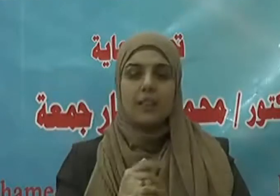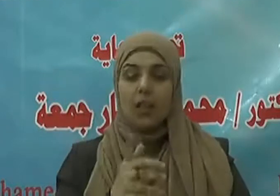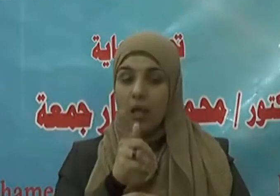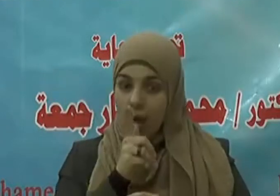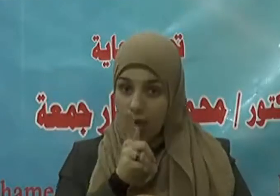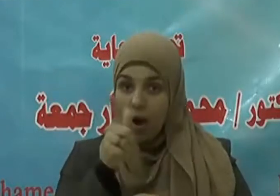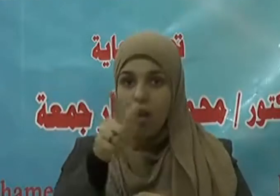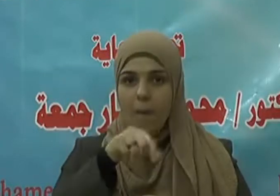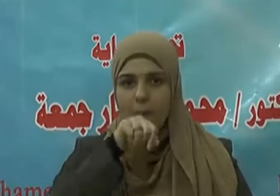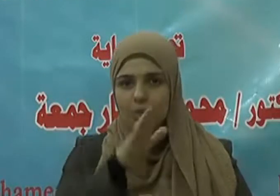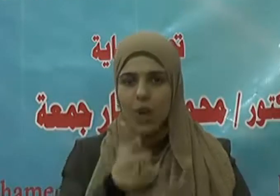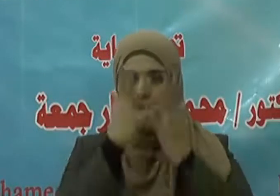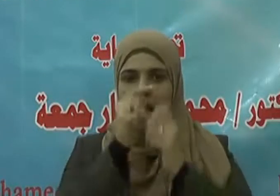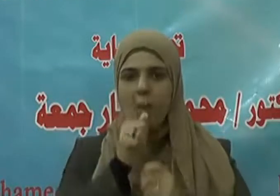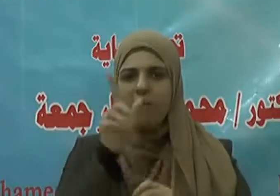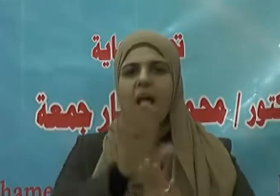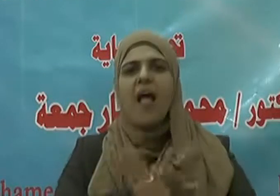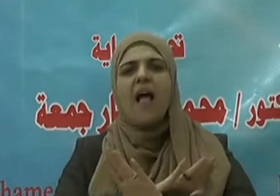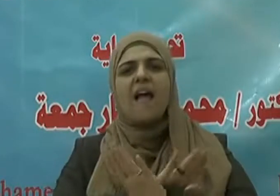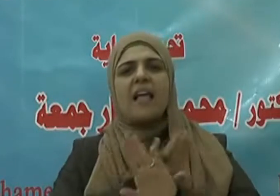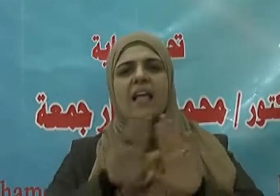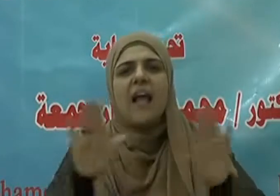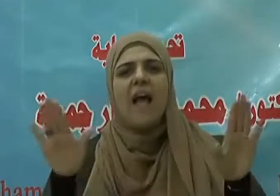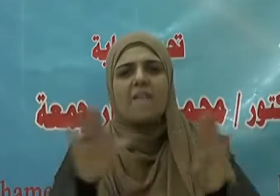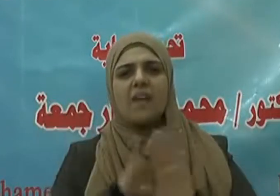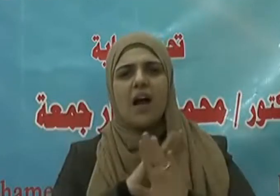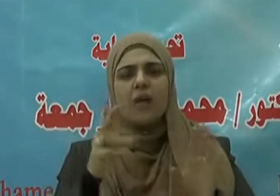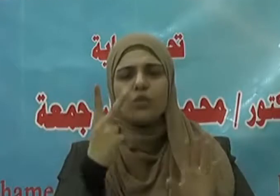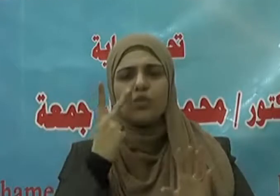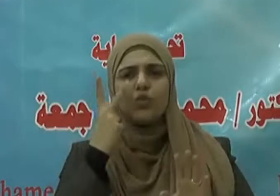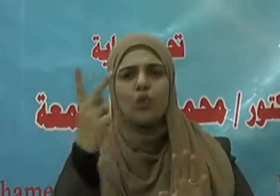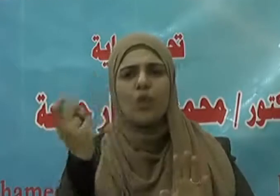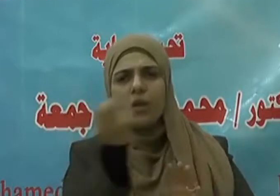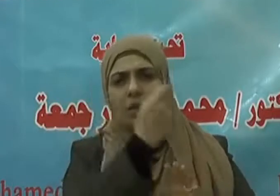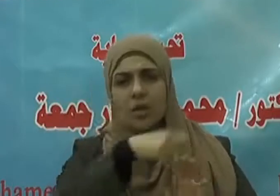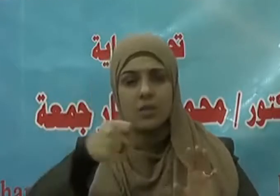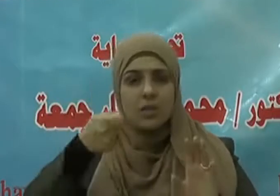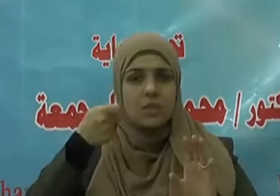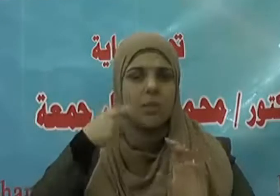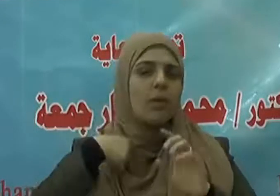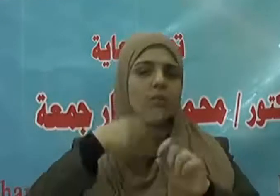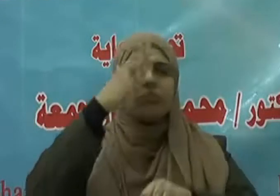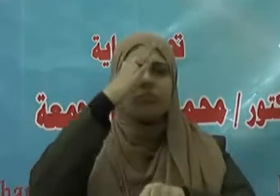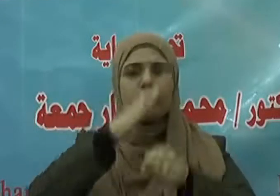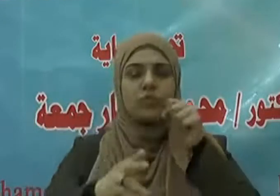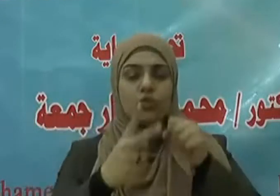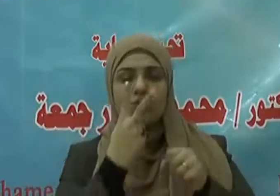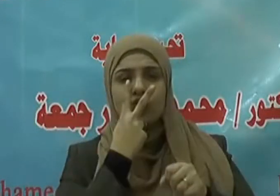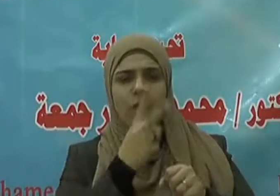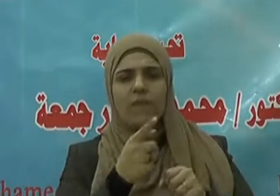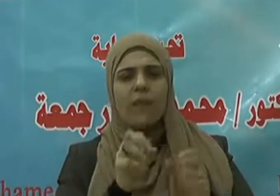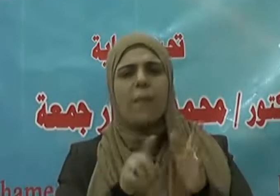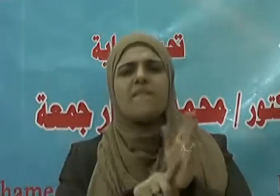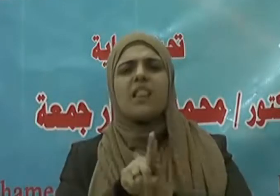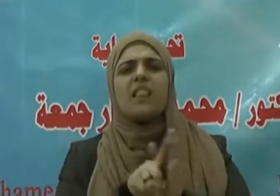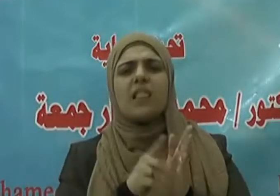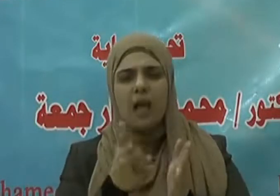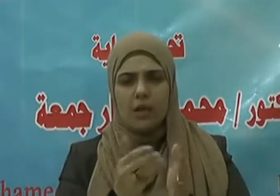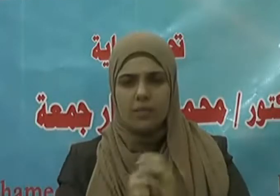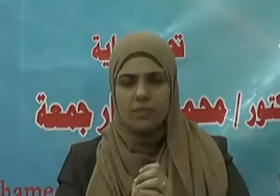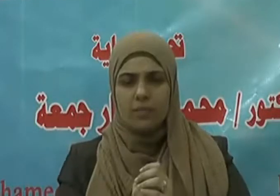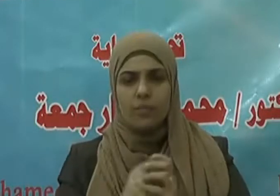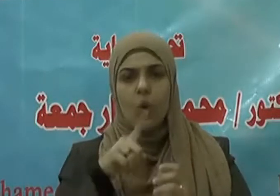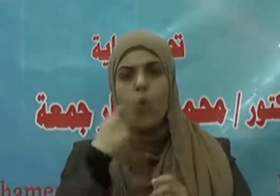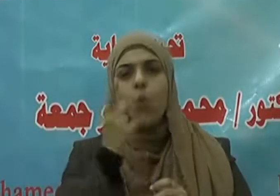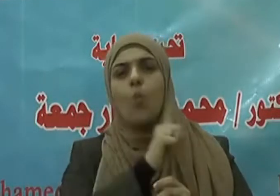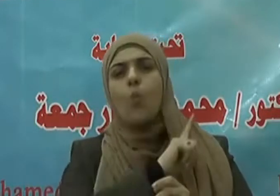أفنيتكم والأفنية تشمل فناء البيت وفناء المدرسة والمصنع